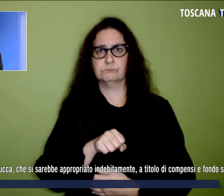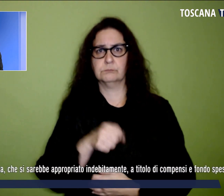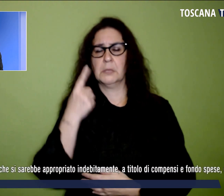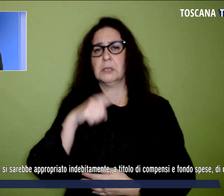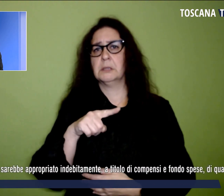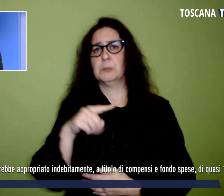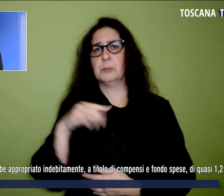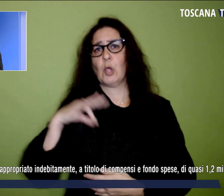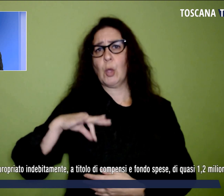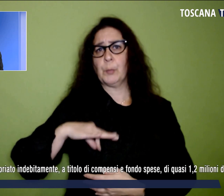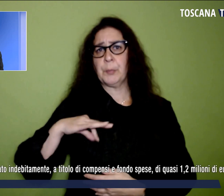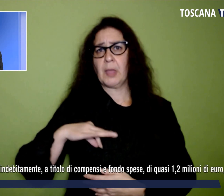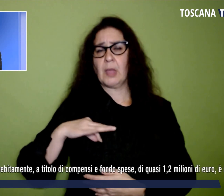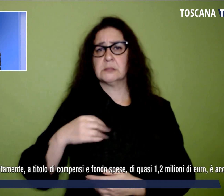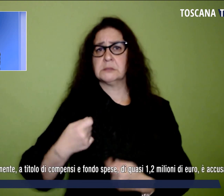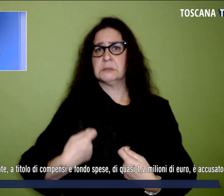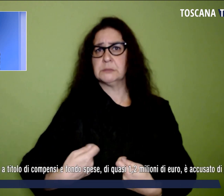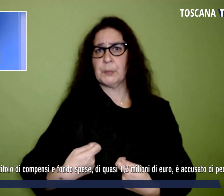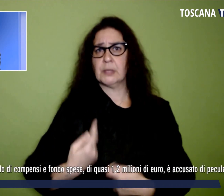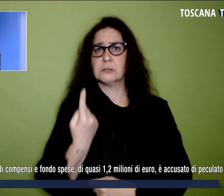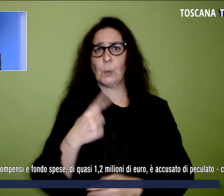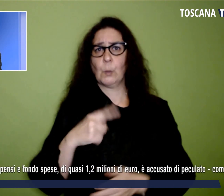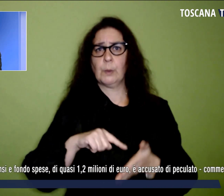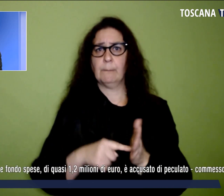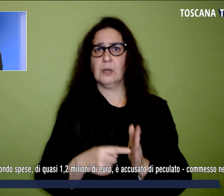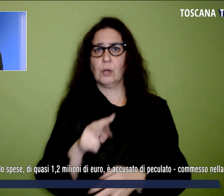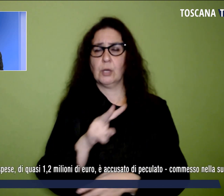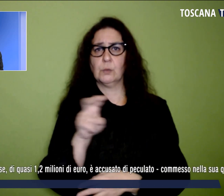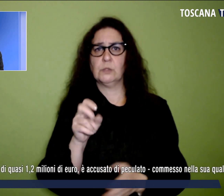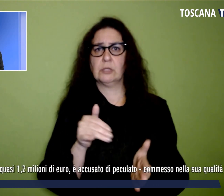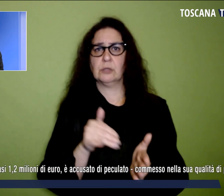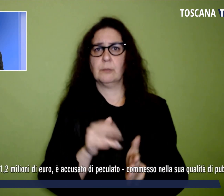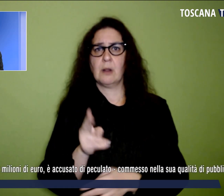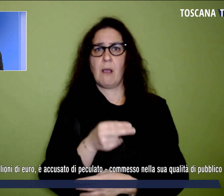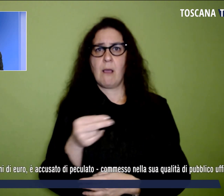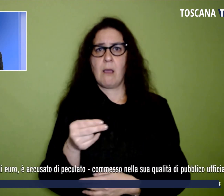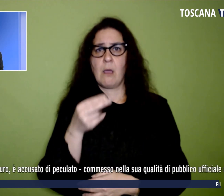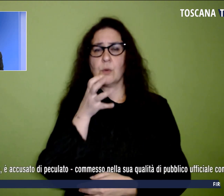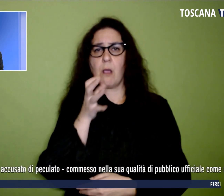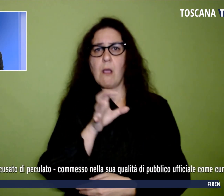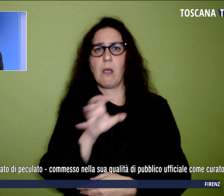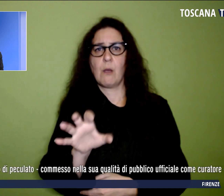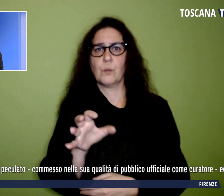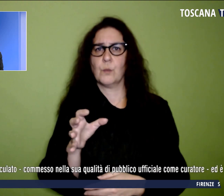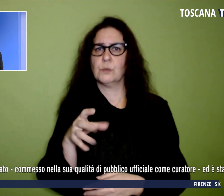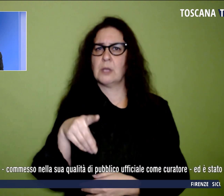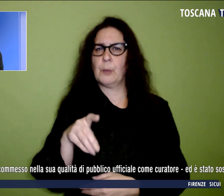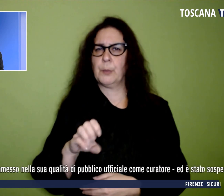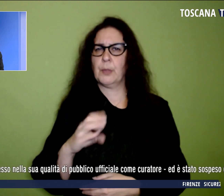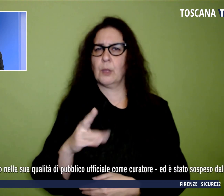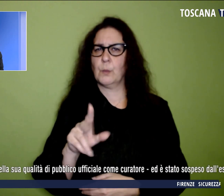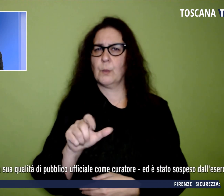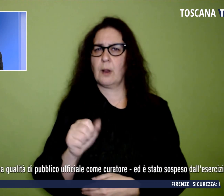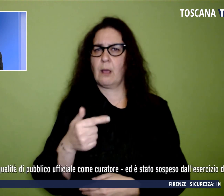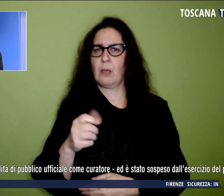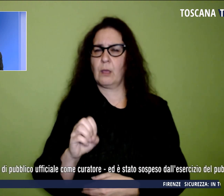fondospese di quasi un milione e duecentomila euro, è accusato di pecolato ed è stato sospeso